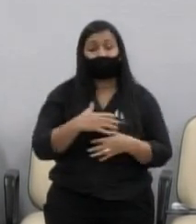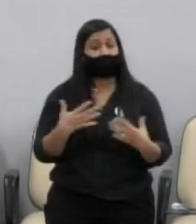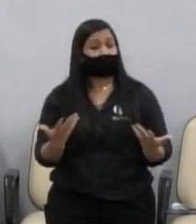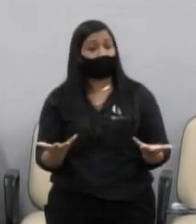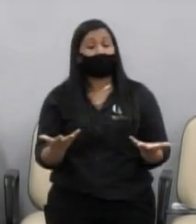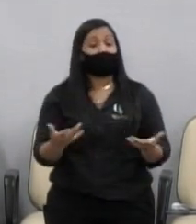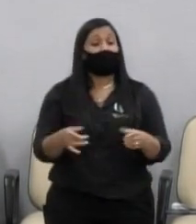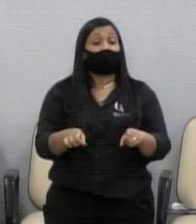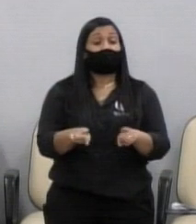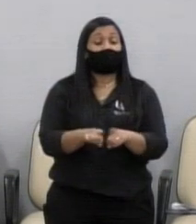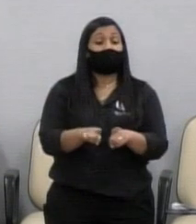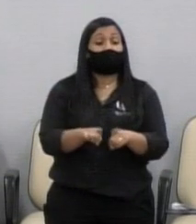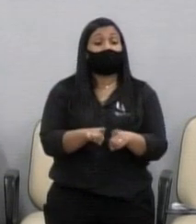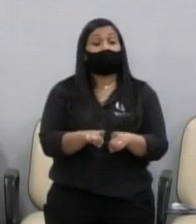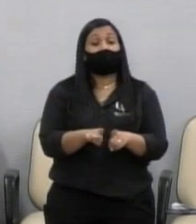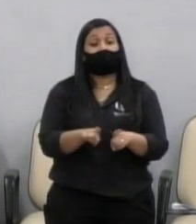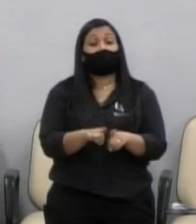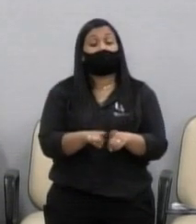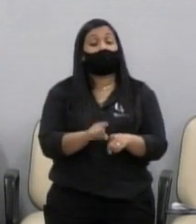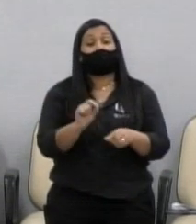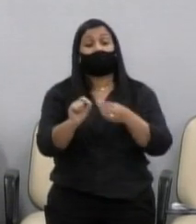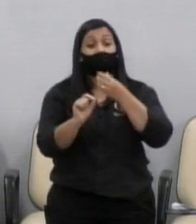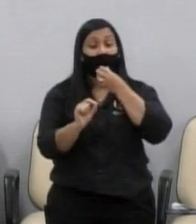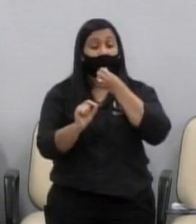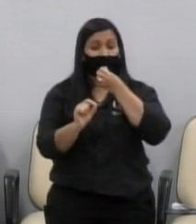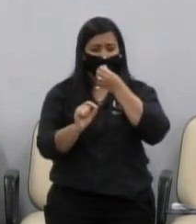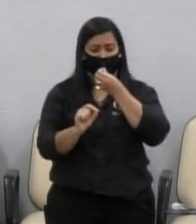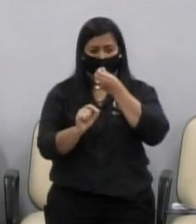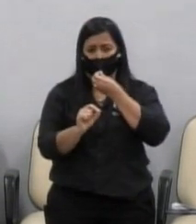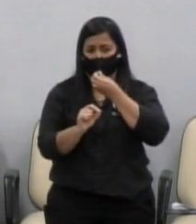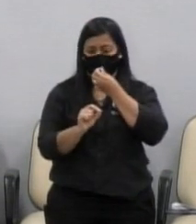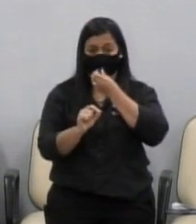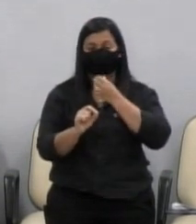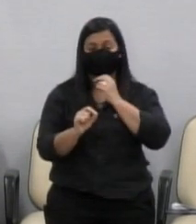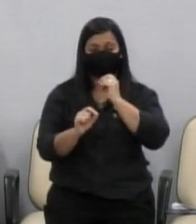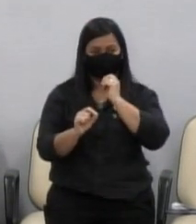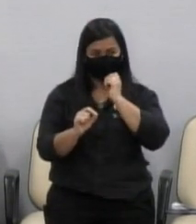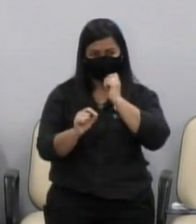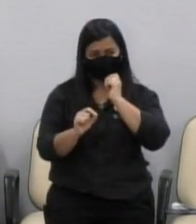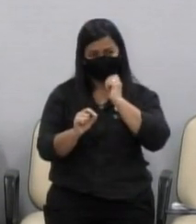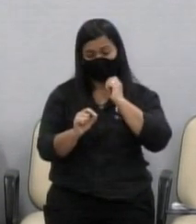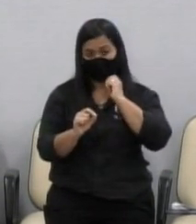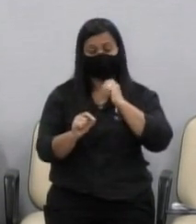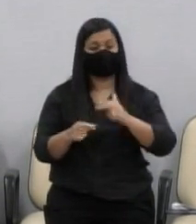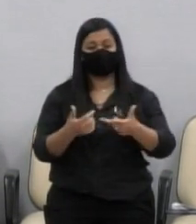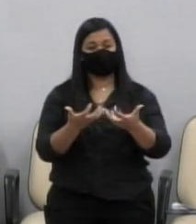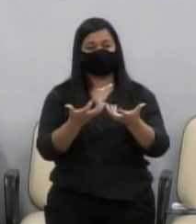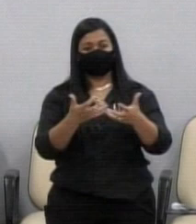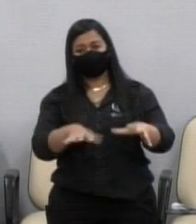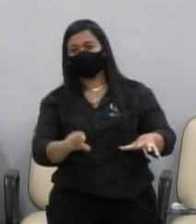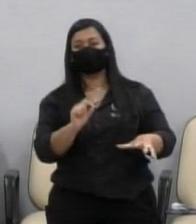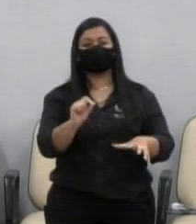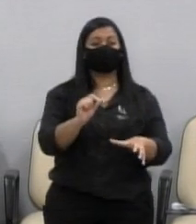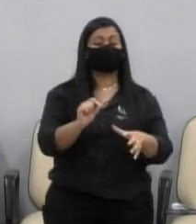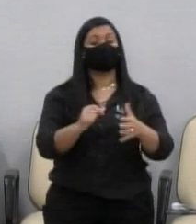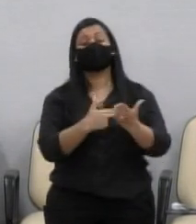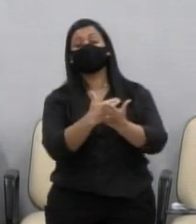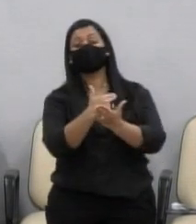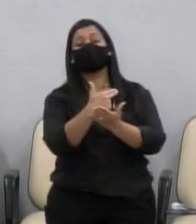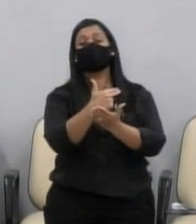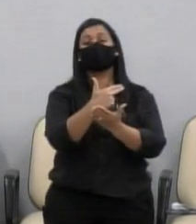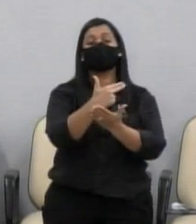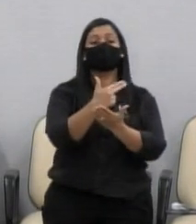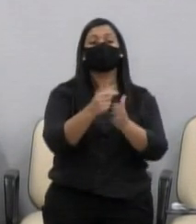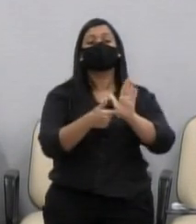questionar e se revoltar com as imagens aí dos ônibus lotados